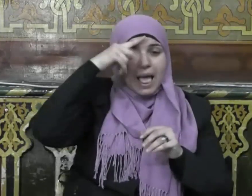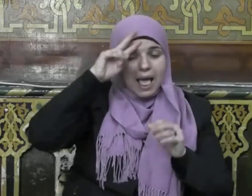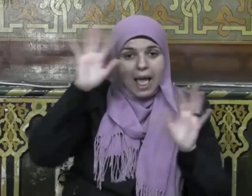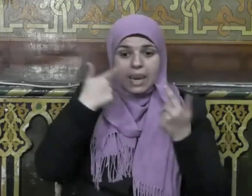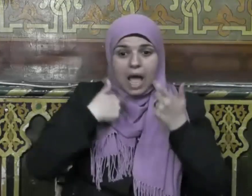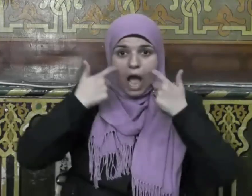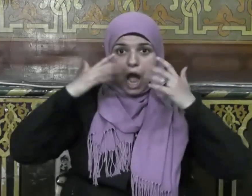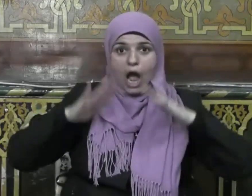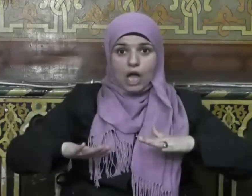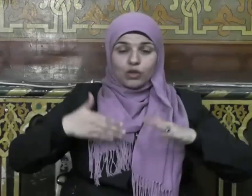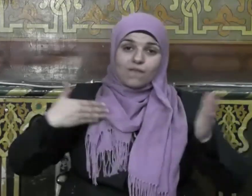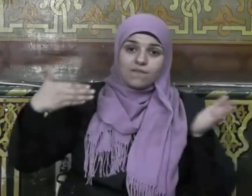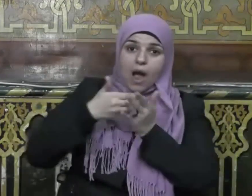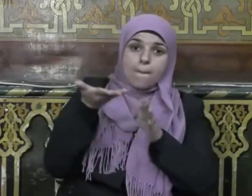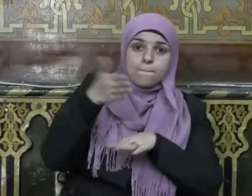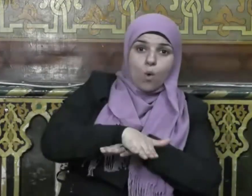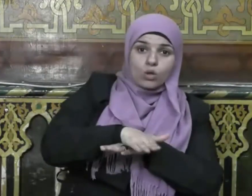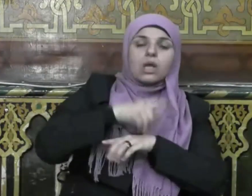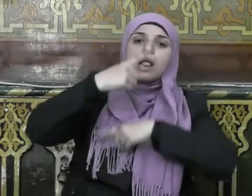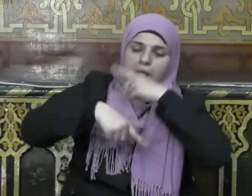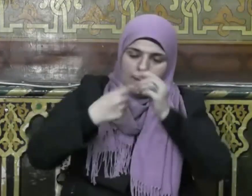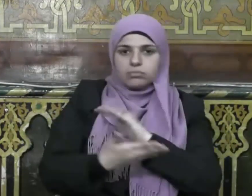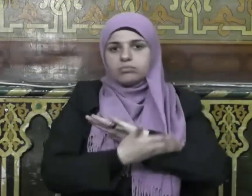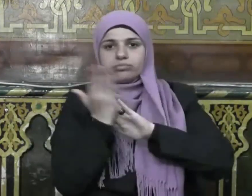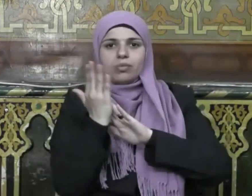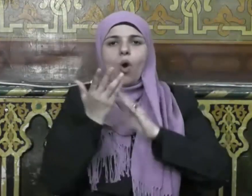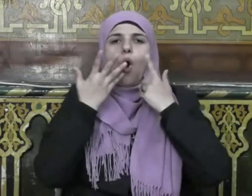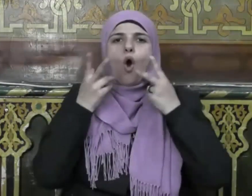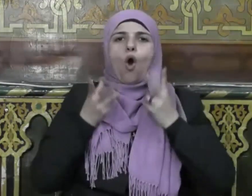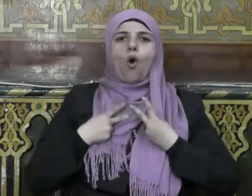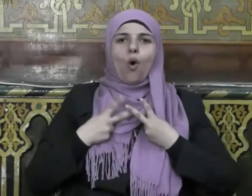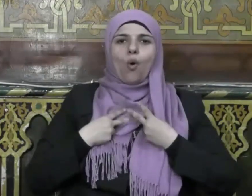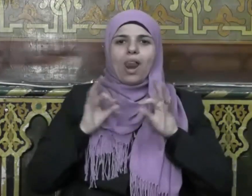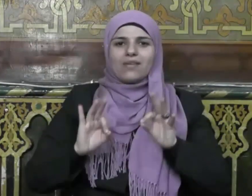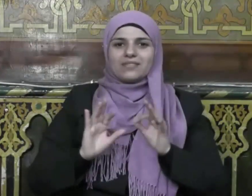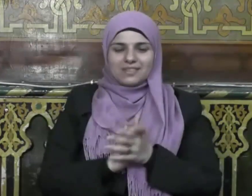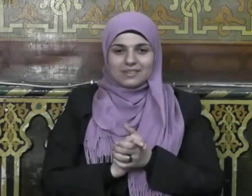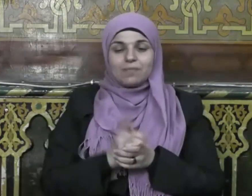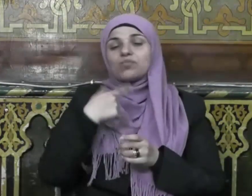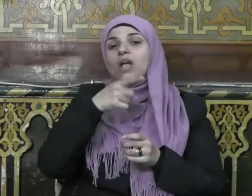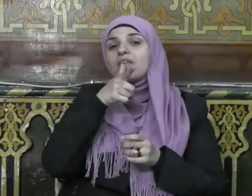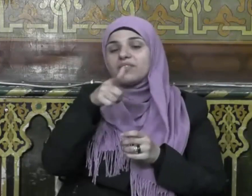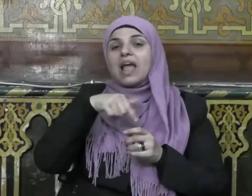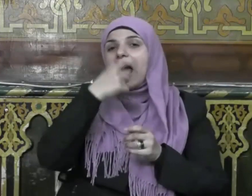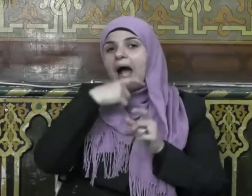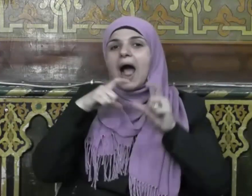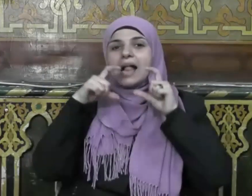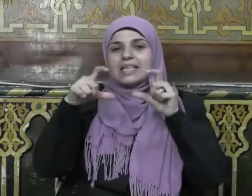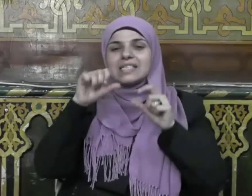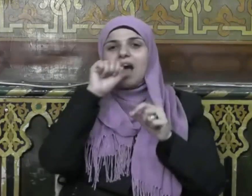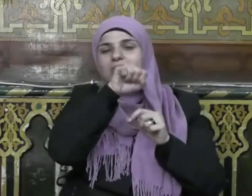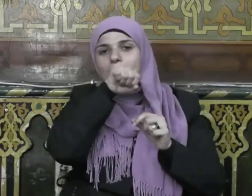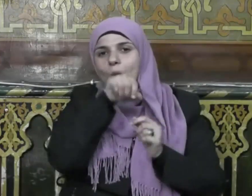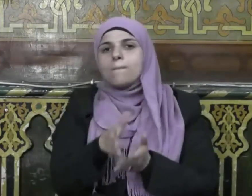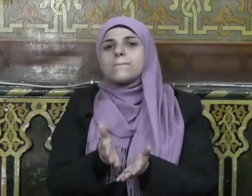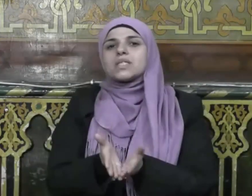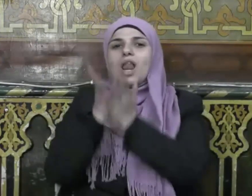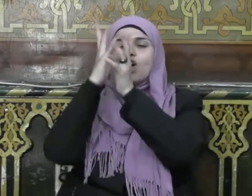على شيء مات عليه وبعث عليه وفي الحديث النبوي الشريف يقول نبينا صلى